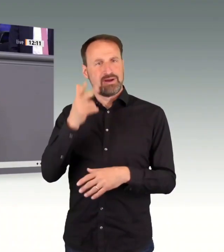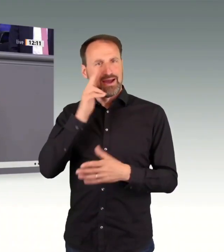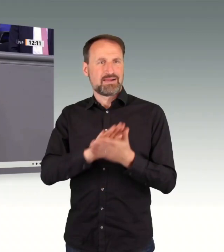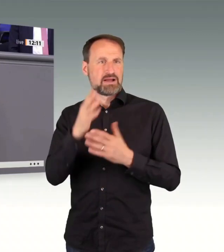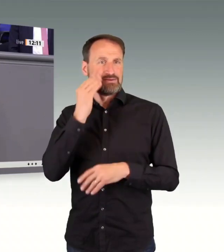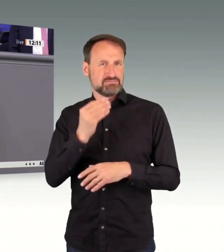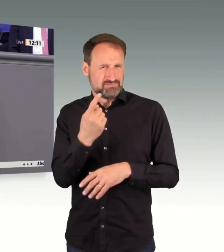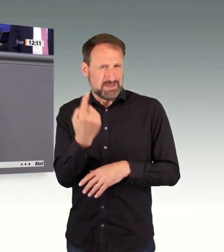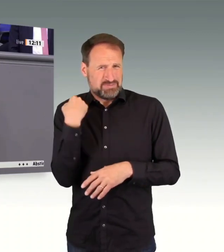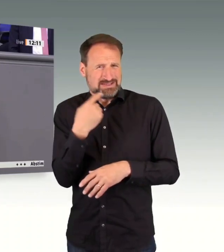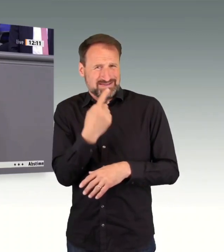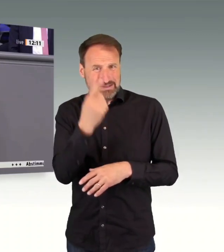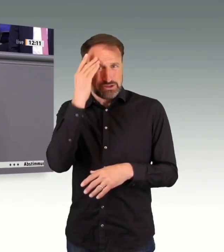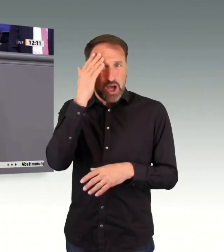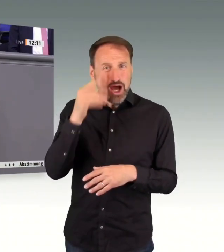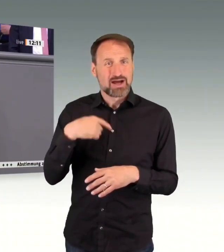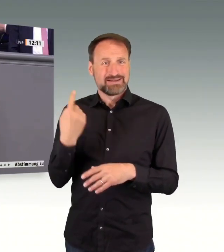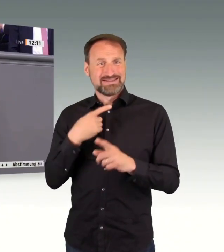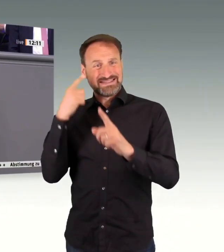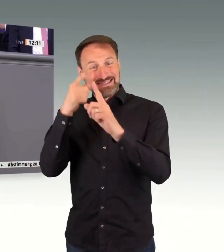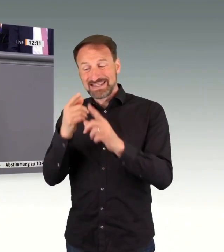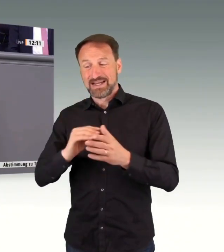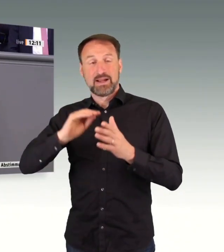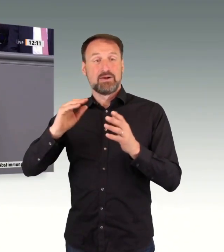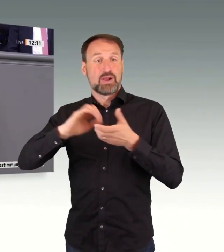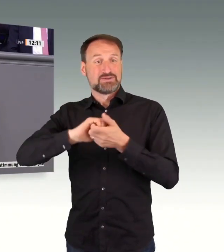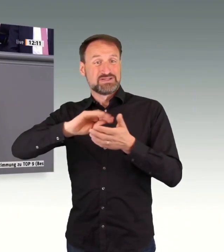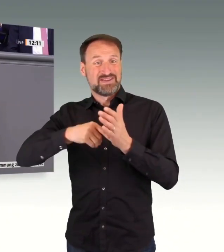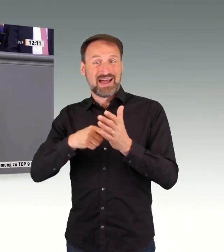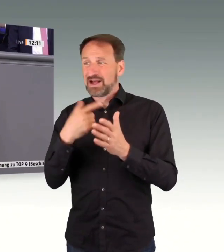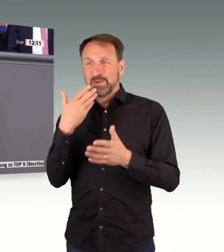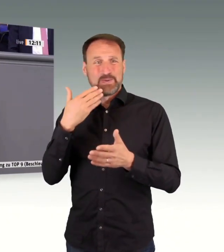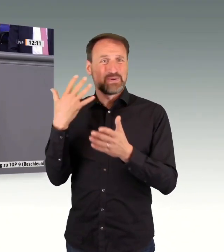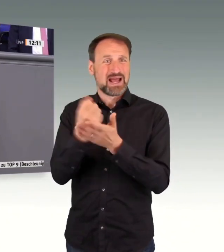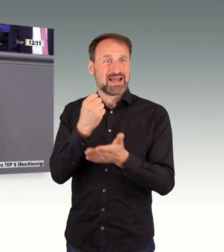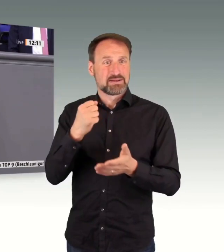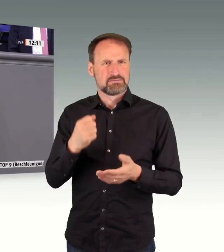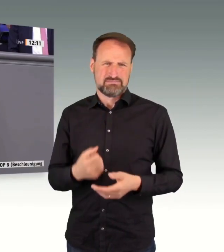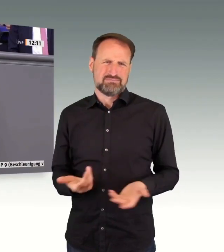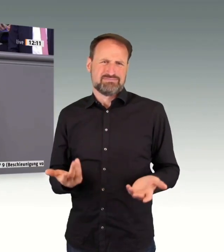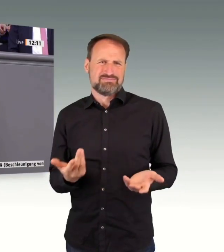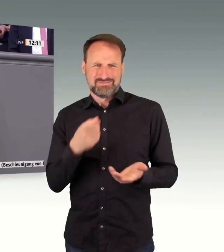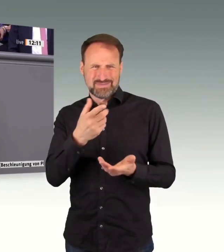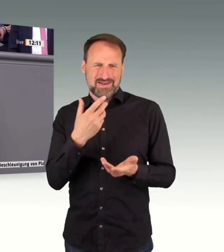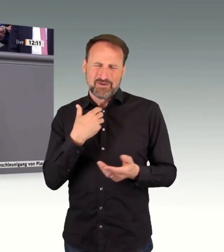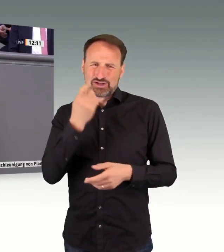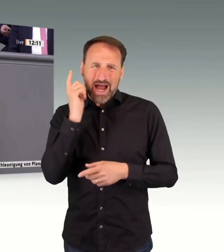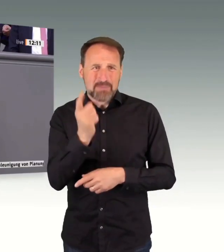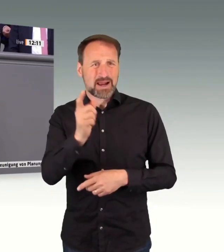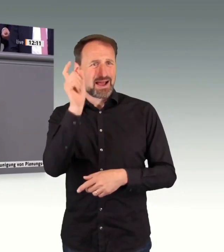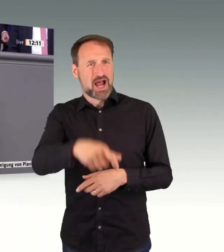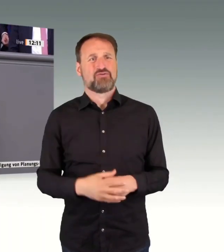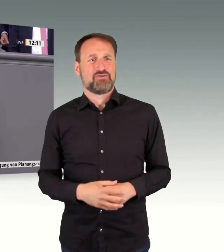Planungsbeschleunigung, Genehmigungsbeschleunigung, Baubeschleunigung. Das geht nur im Zusammenspiel mit Bund, Ländern und Kommunen. Und da haben Sie auch eine Verantwortung.